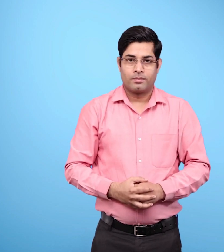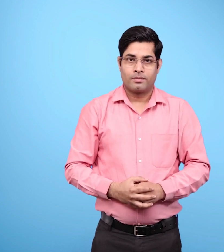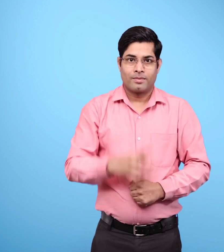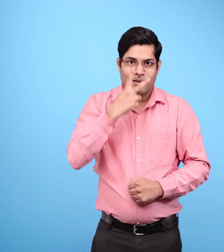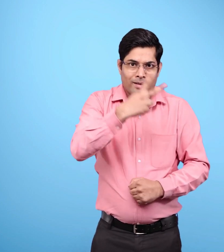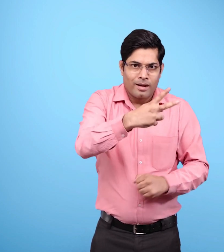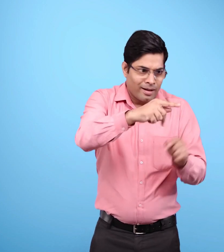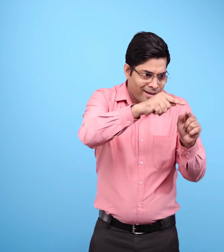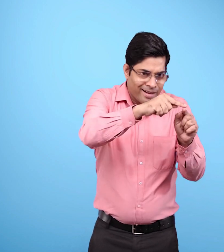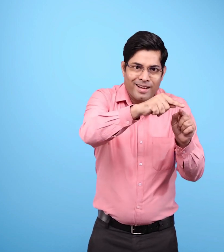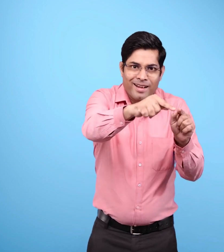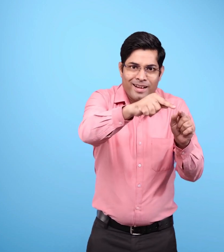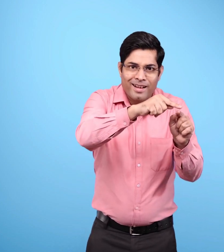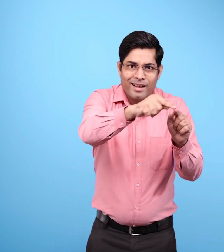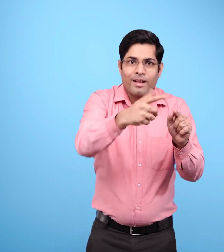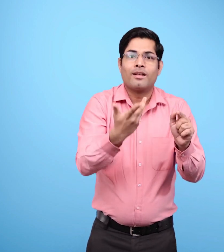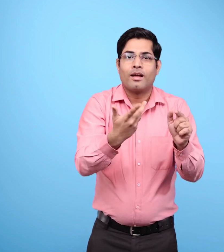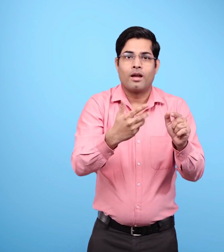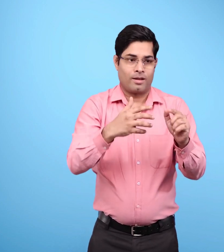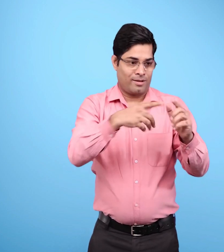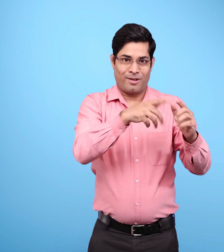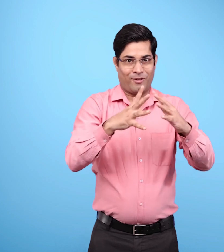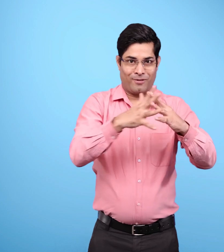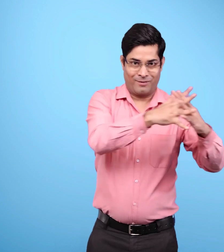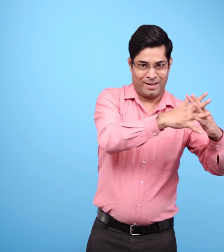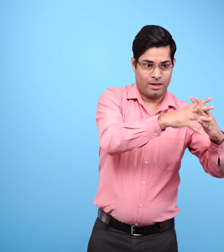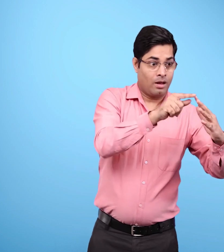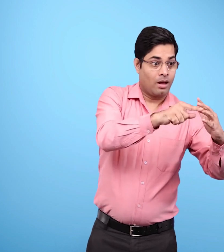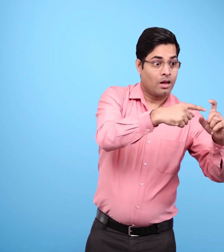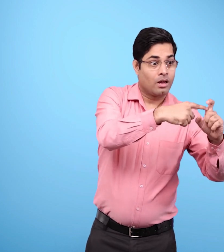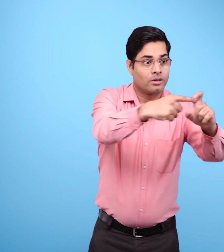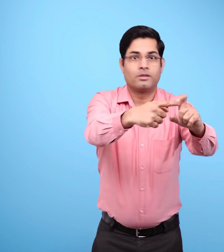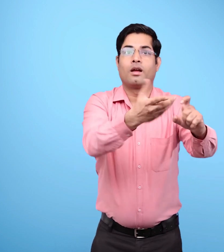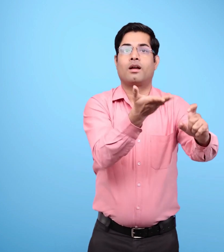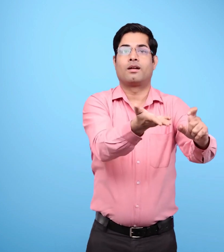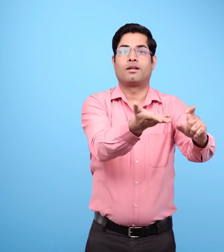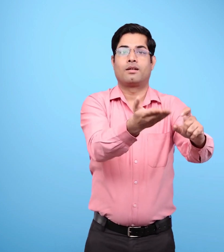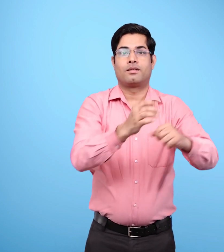इस प्रकार आपको जो रेखा प्राप्त होगी वह पुर्व पश्चिम रेखा होगी